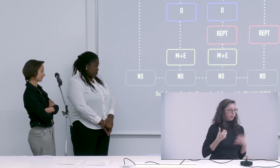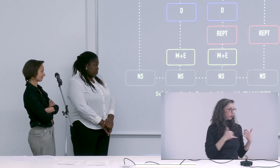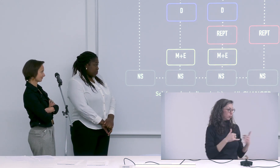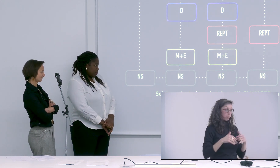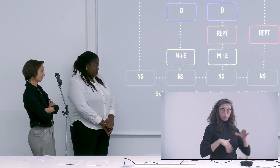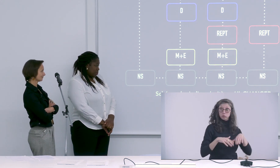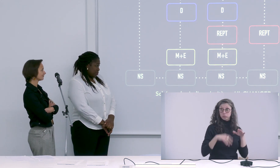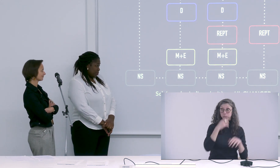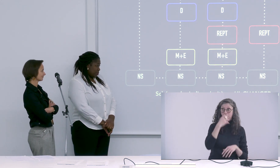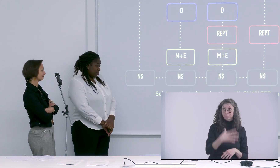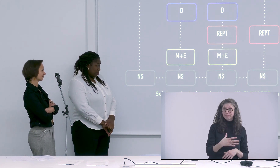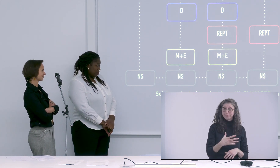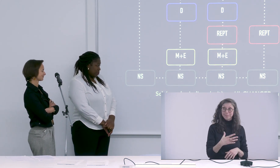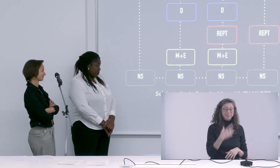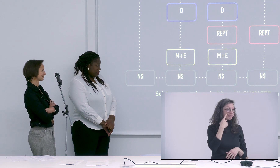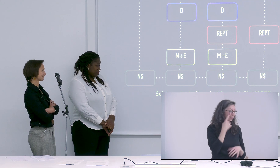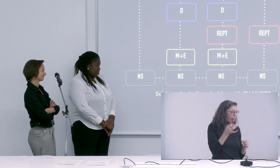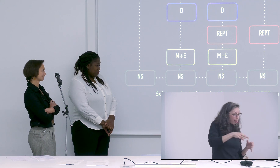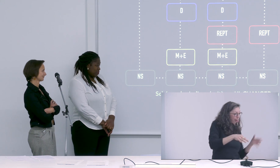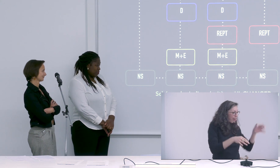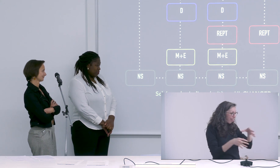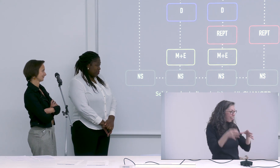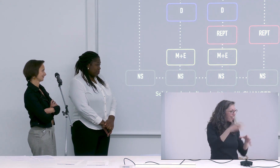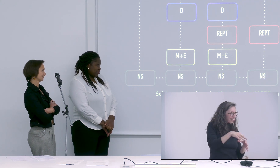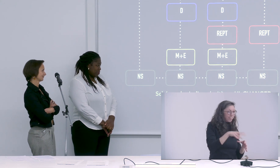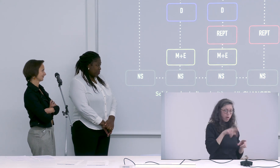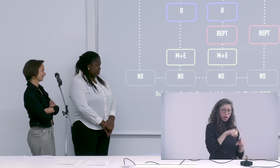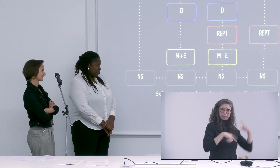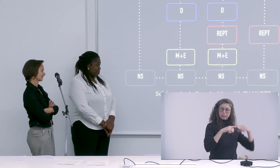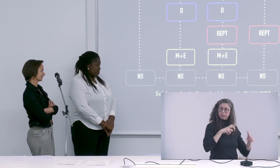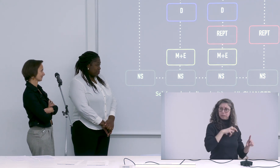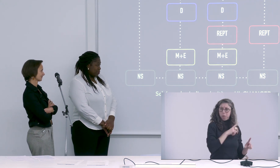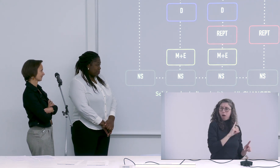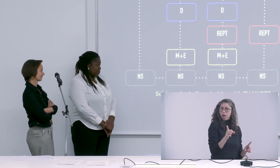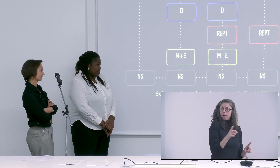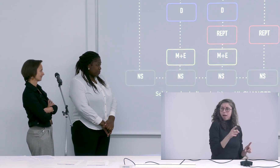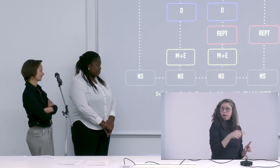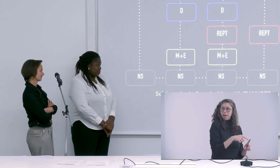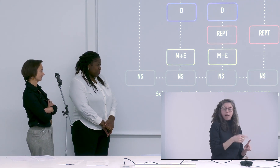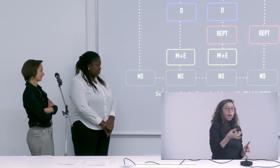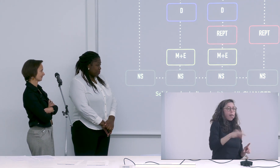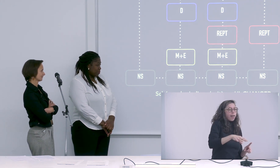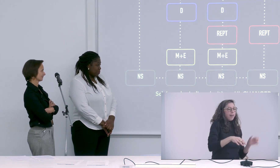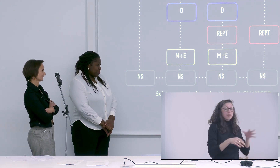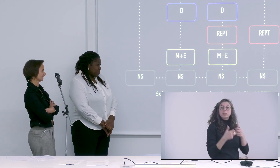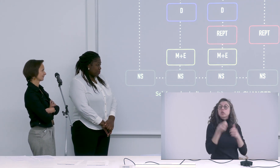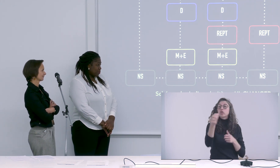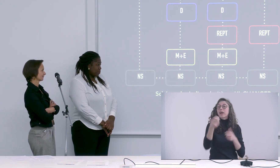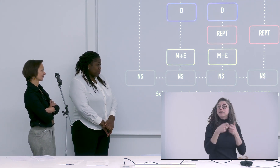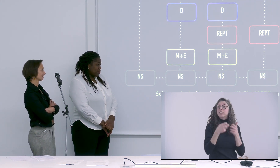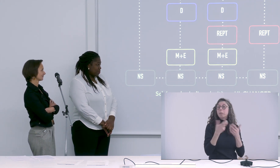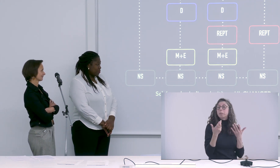et j'ai essayé de jouer à ça avec mes enfants ça a bien marché on a abouti à une grande création